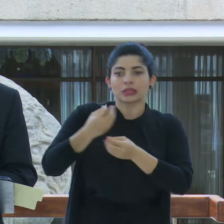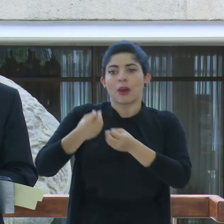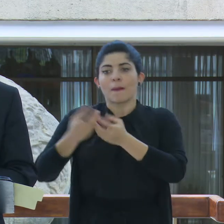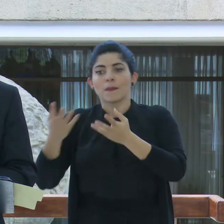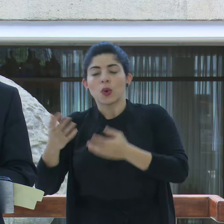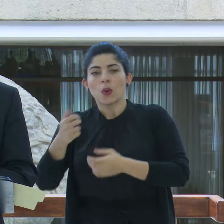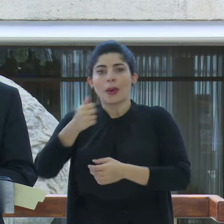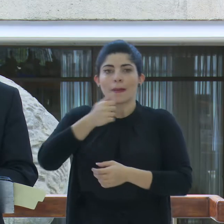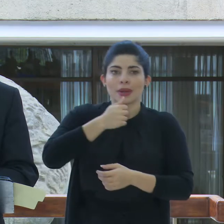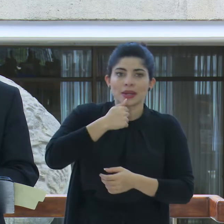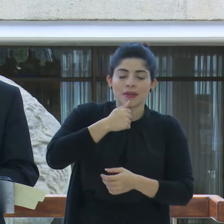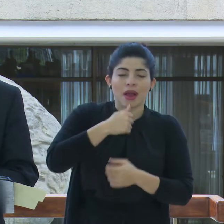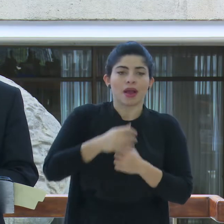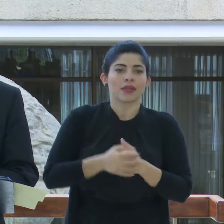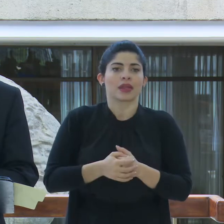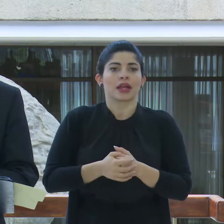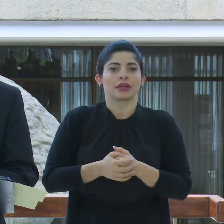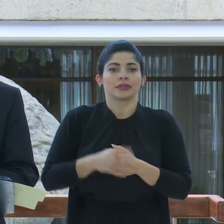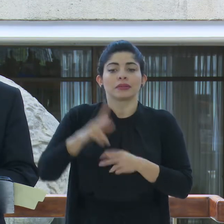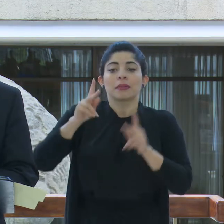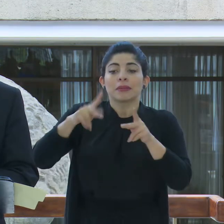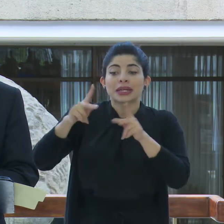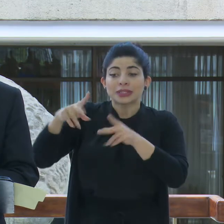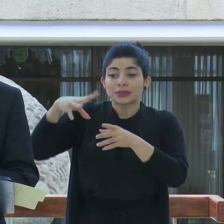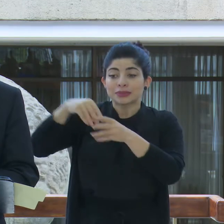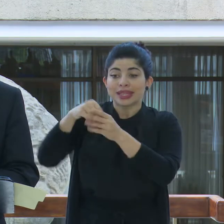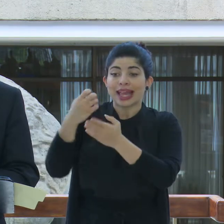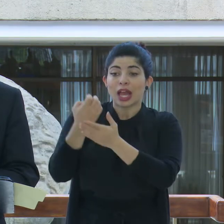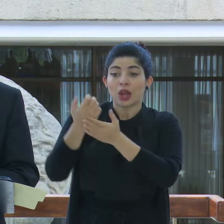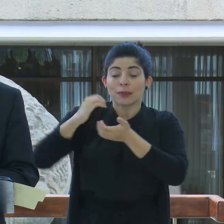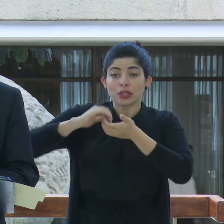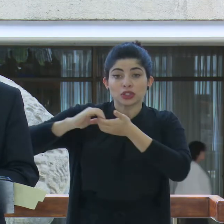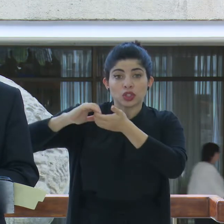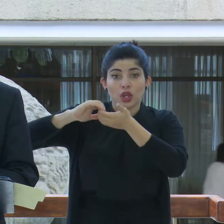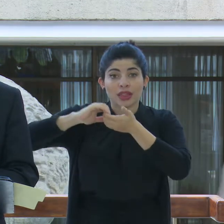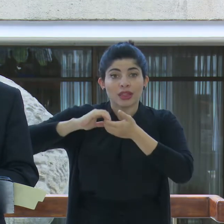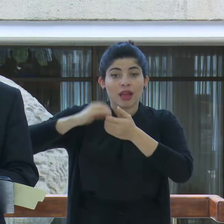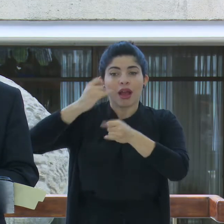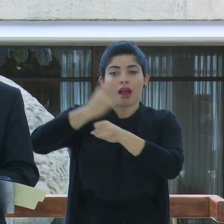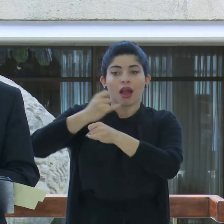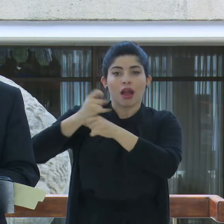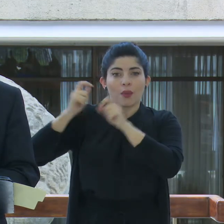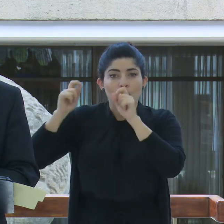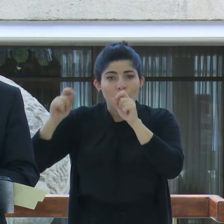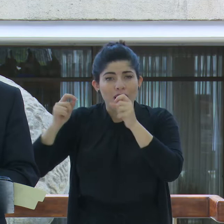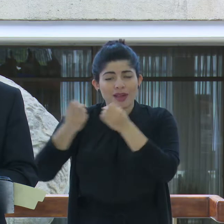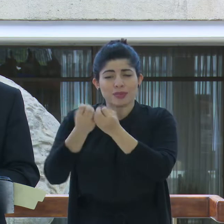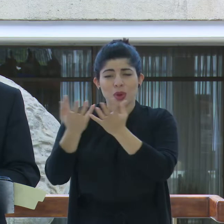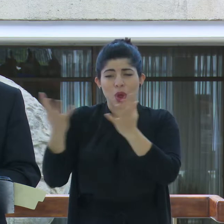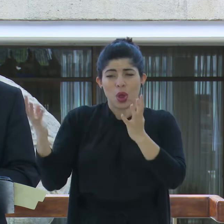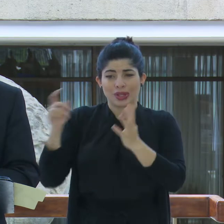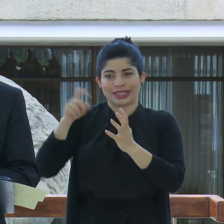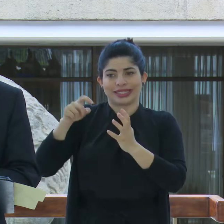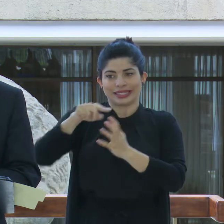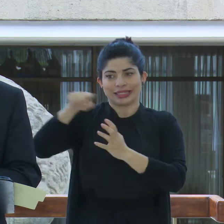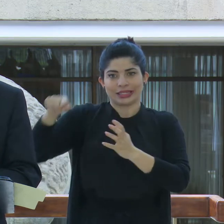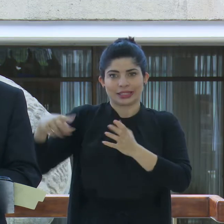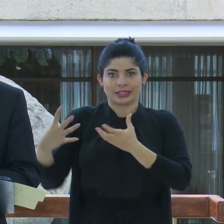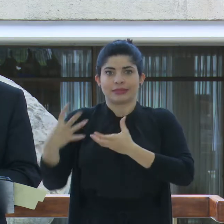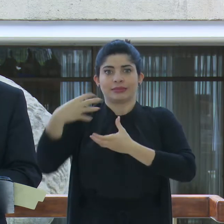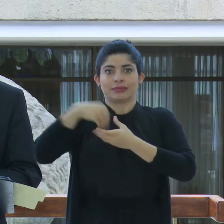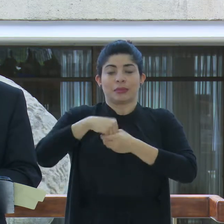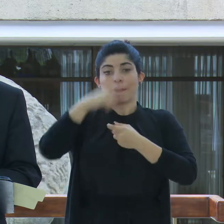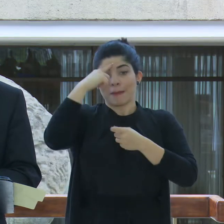privadas, de los integrantes de la economía solidaria, de las instituciones educativas, entre muchas otras. Para